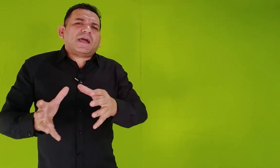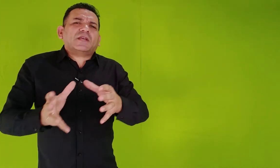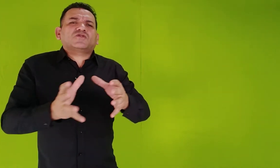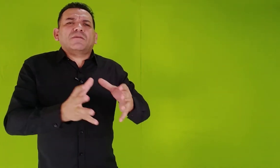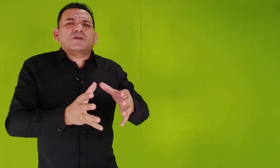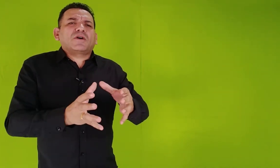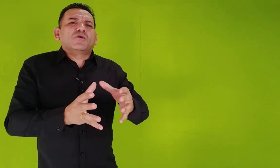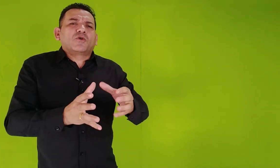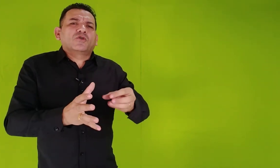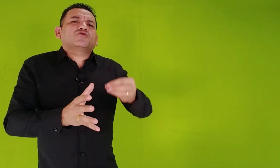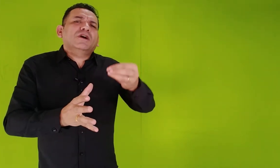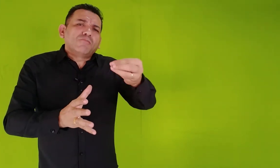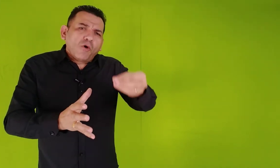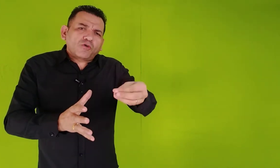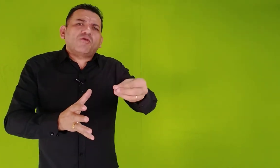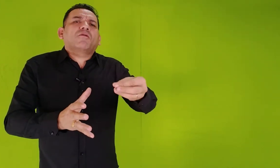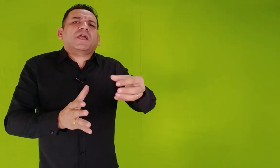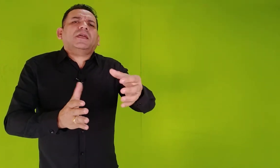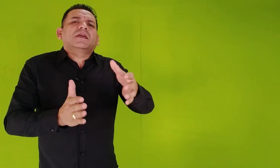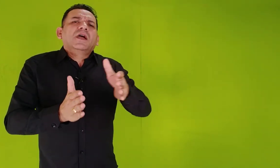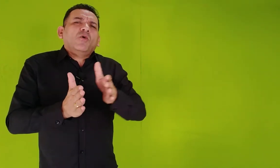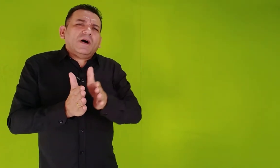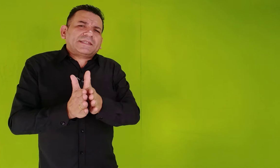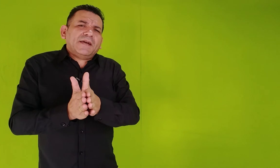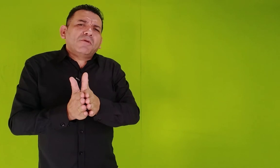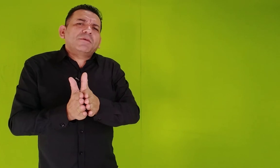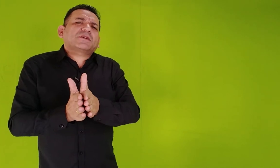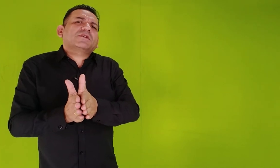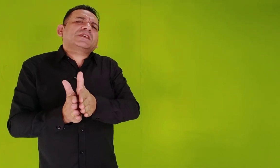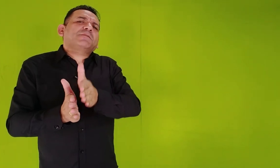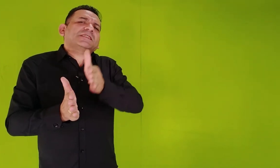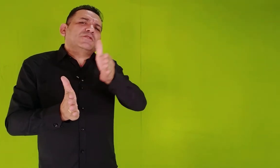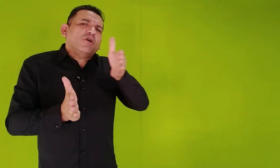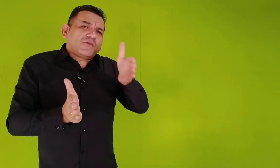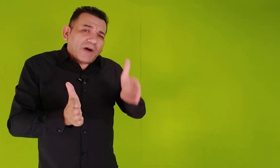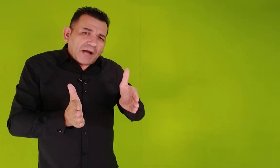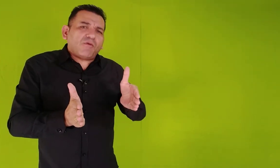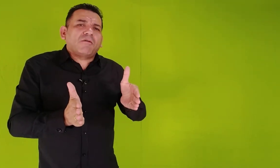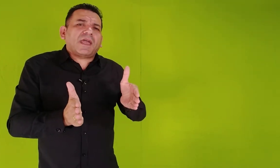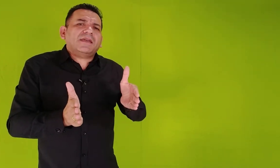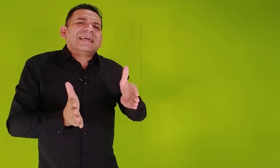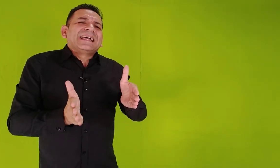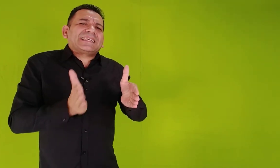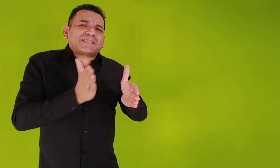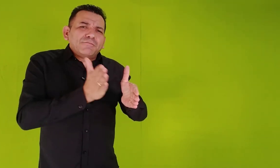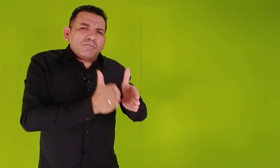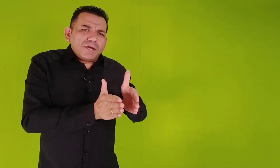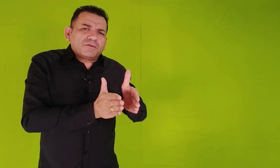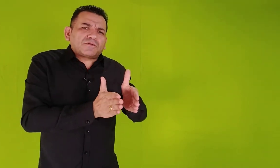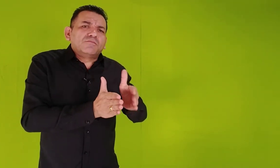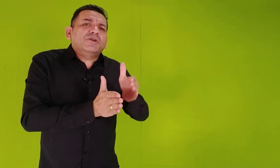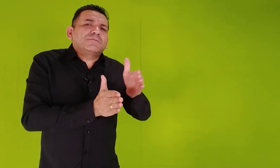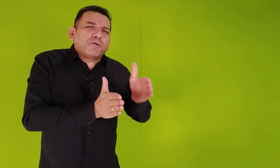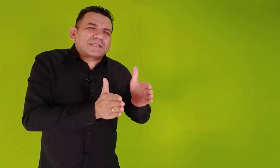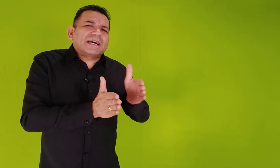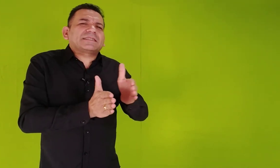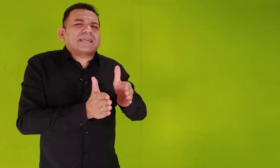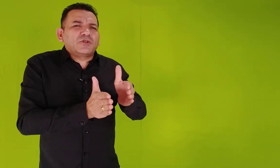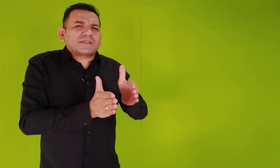relacionamento amoroso, um namoro com alguém, ou até o momento que você precisa noivar com alguém, que são momentos muito importantes da nossa